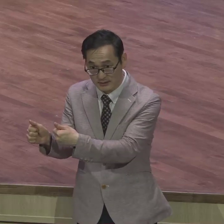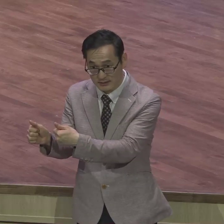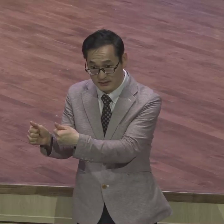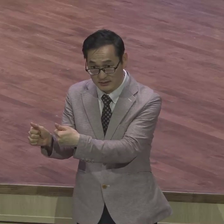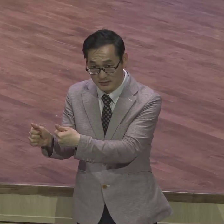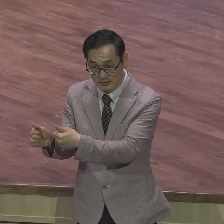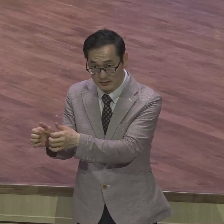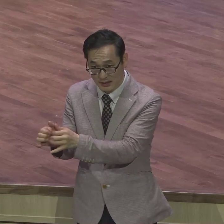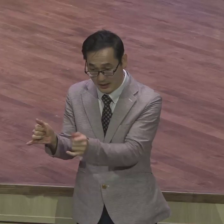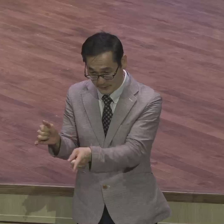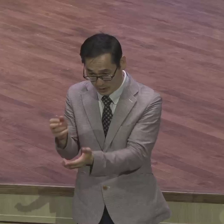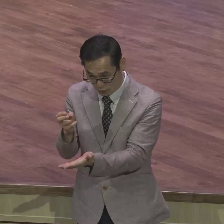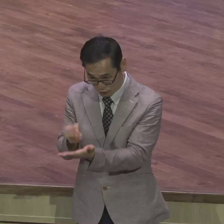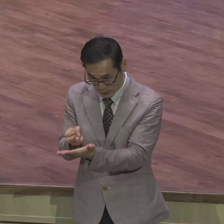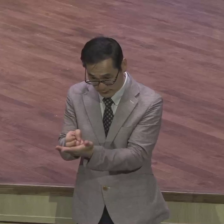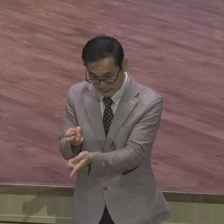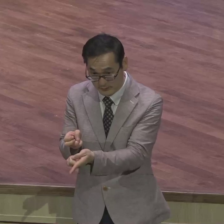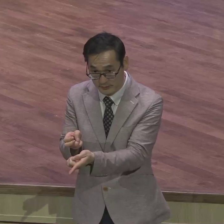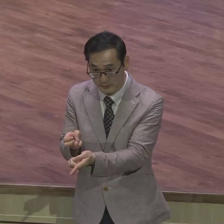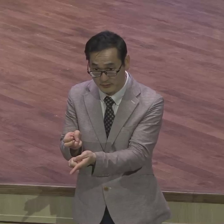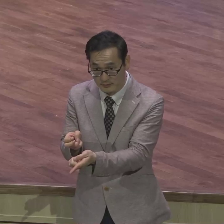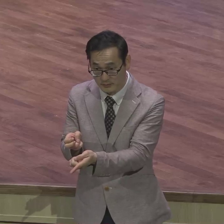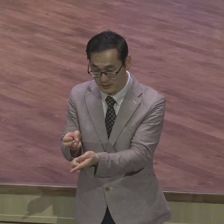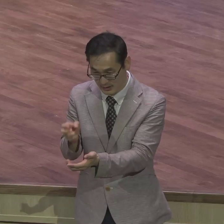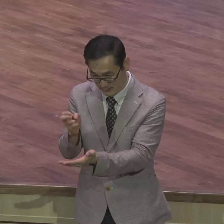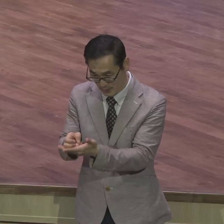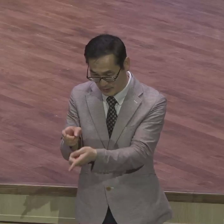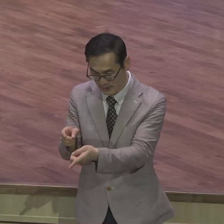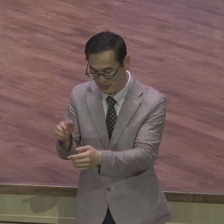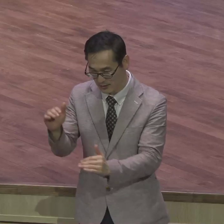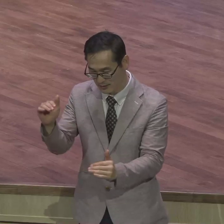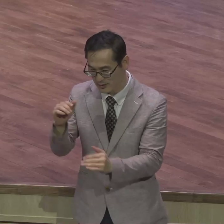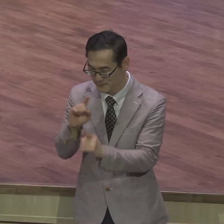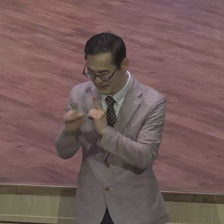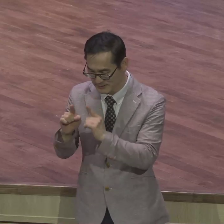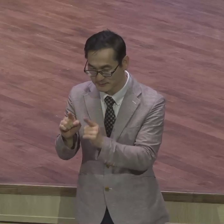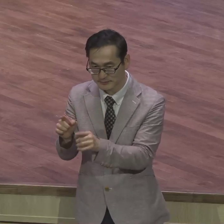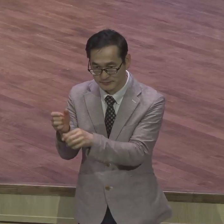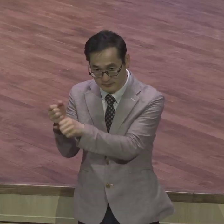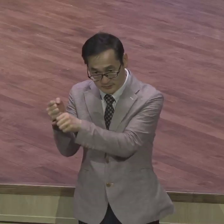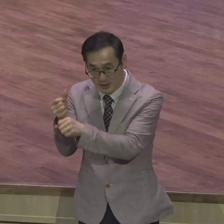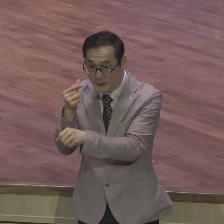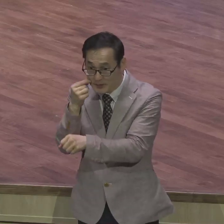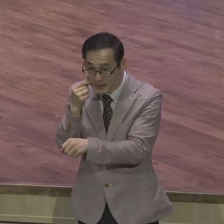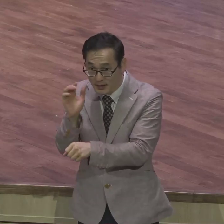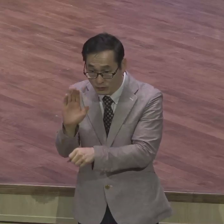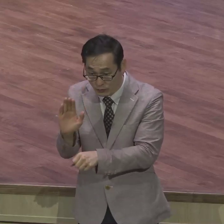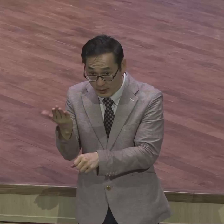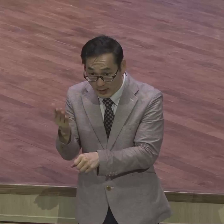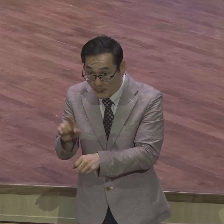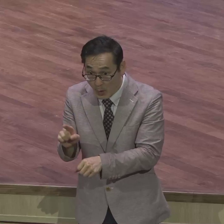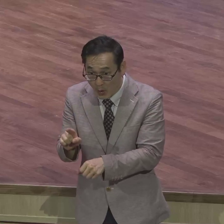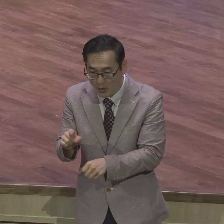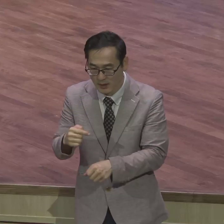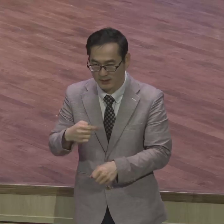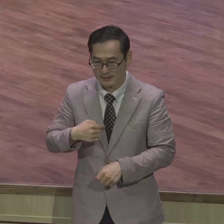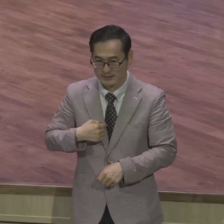이르하냐 이는 그들이 믿음에 의지하지 않고 행위를 의지합니다 부딪힐 돈이 붙여느니라